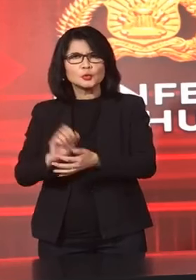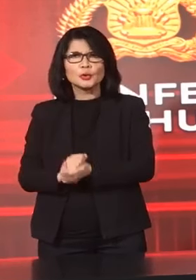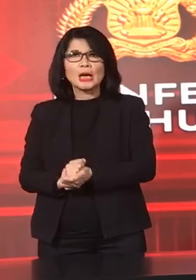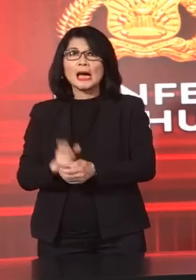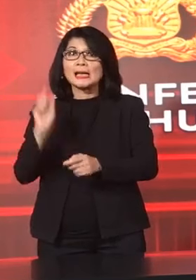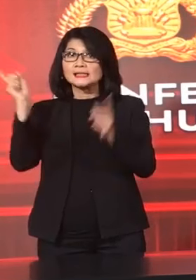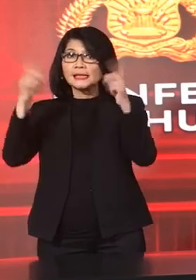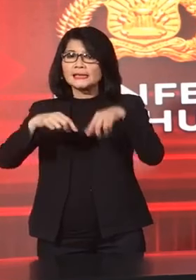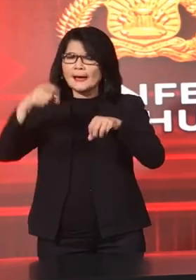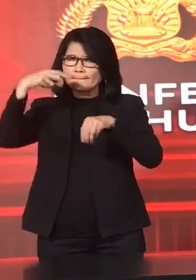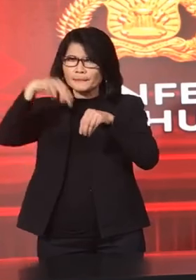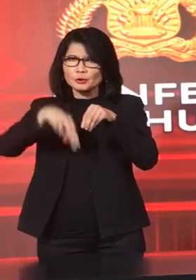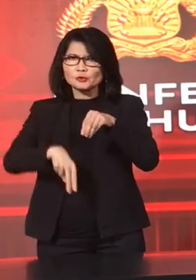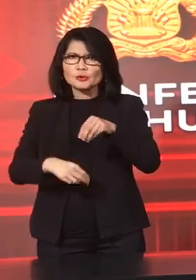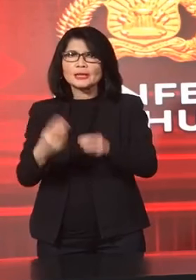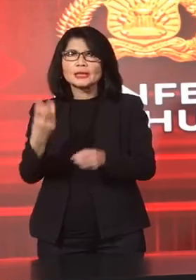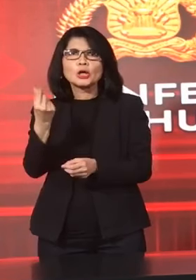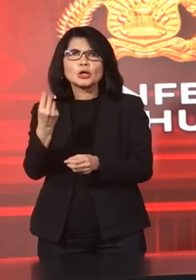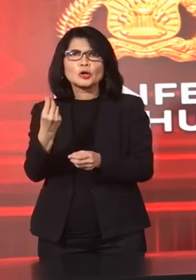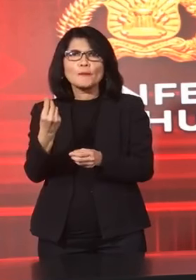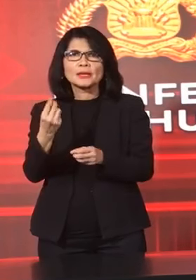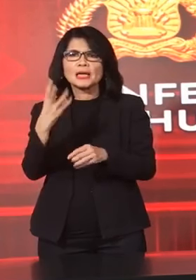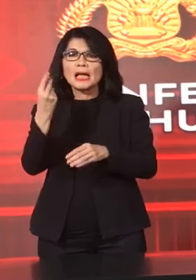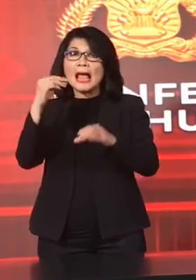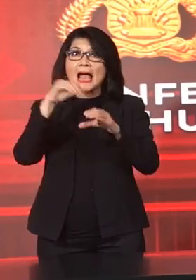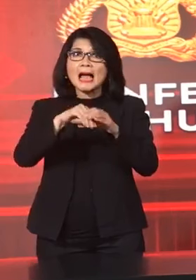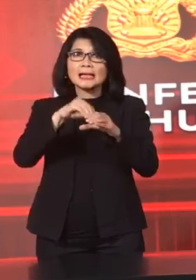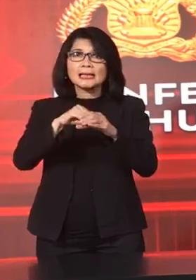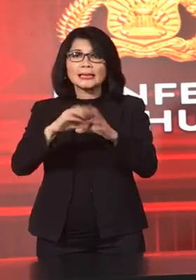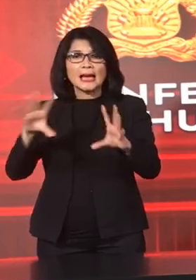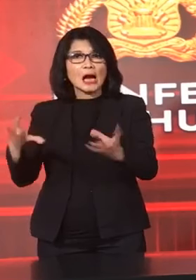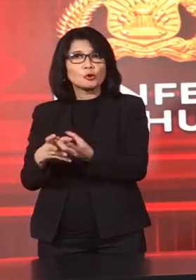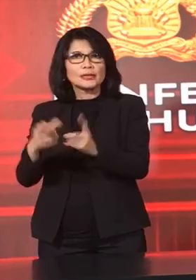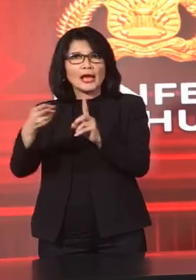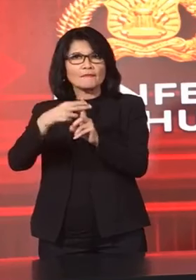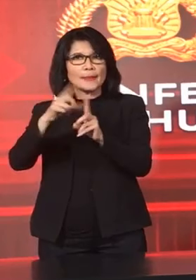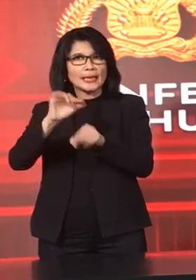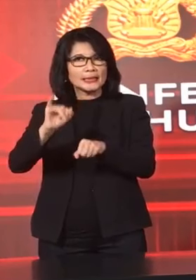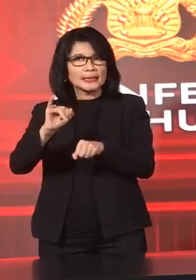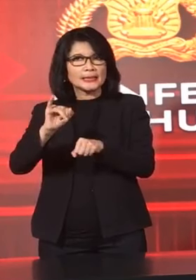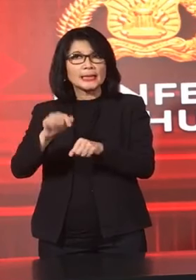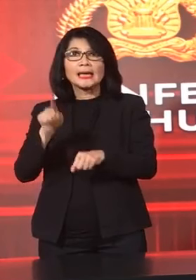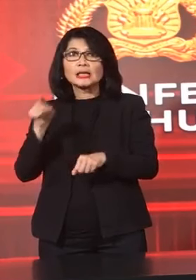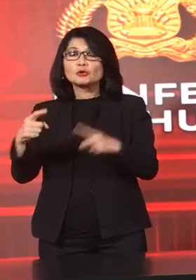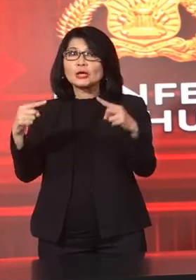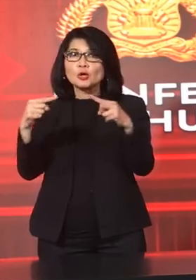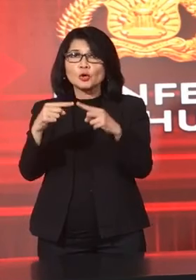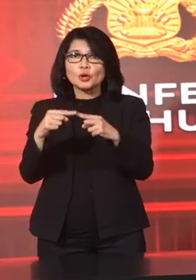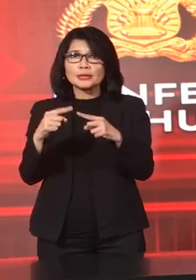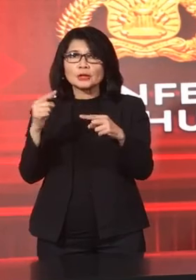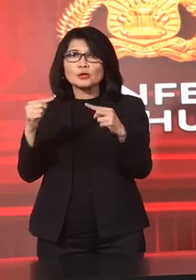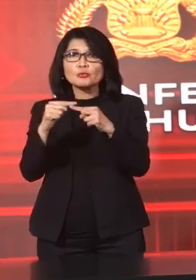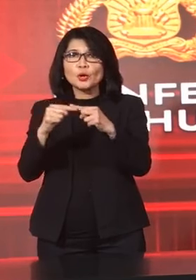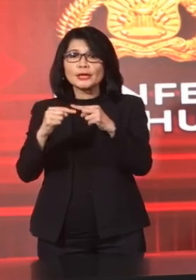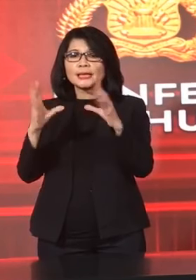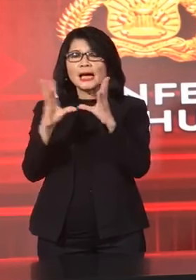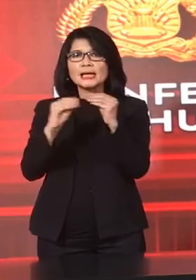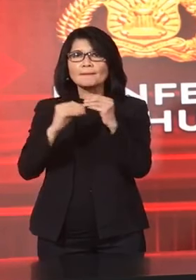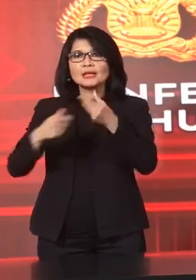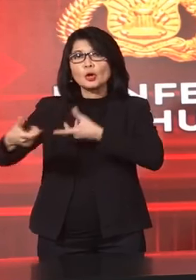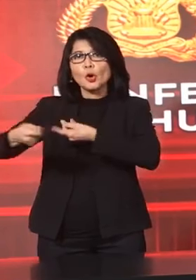penelusuran Rekening Penelusuran Rekening Anggota EPI Ini kan kaitannya Dengan rapat Koordinasi